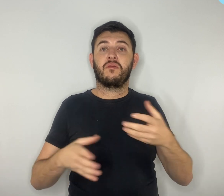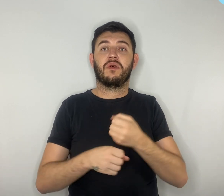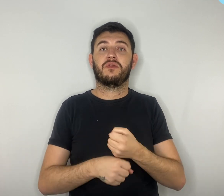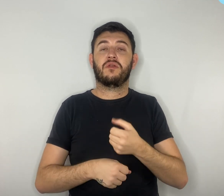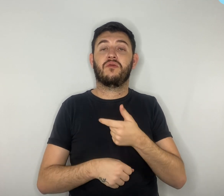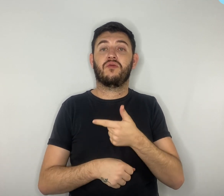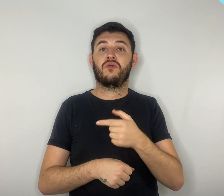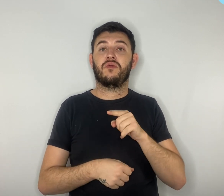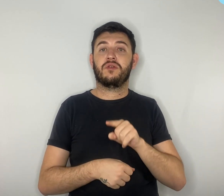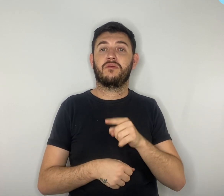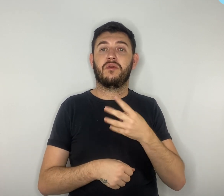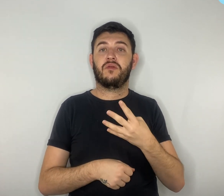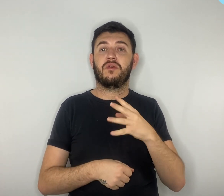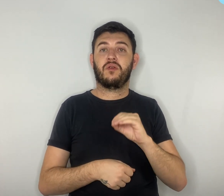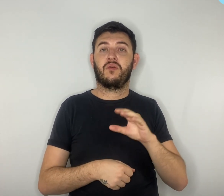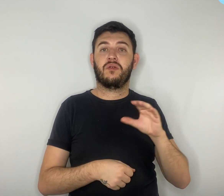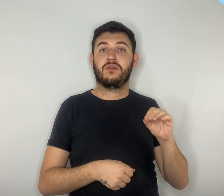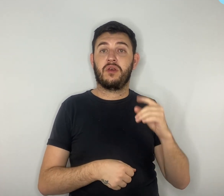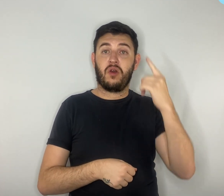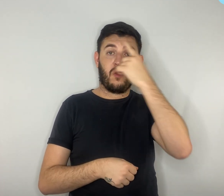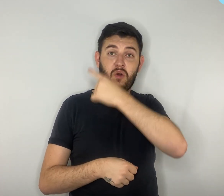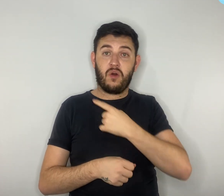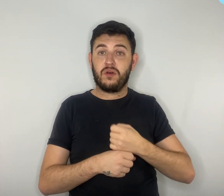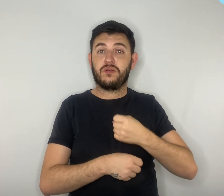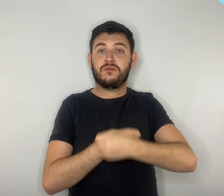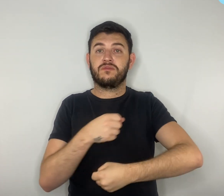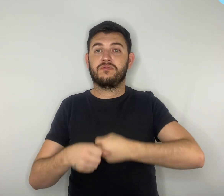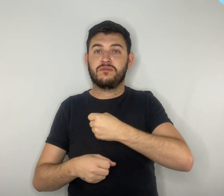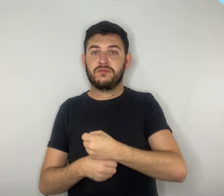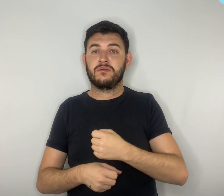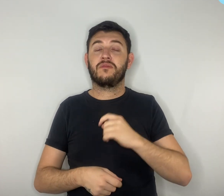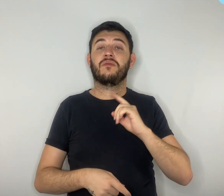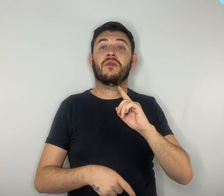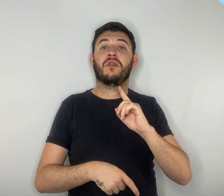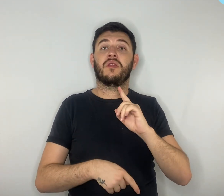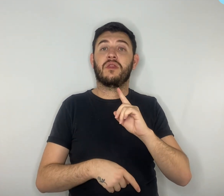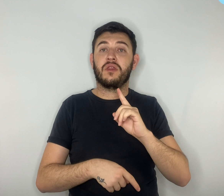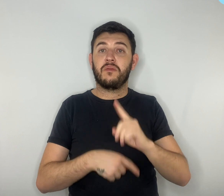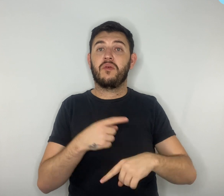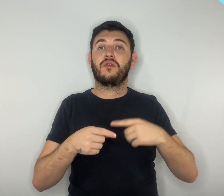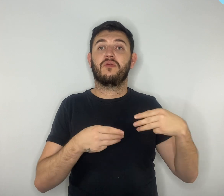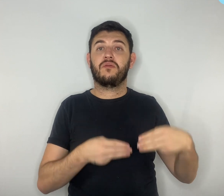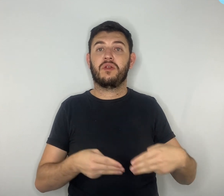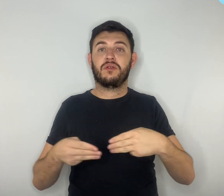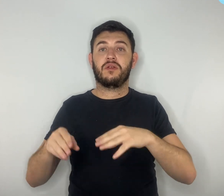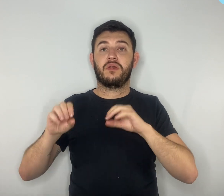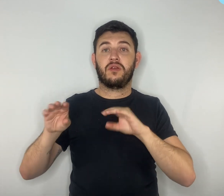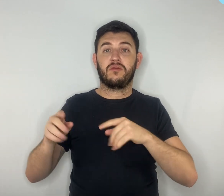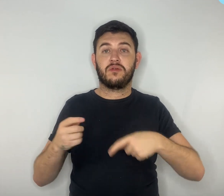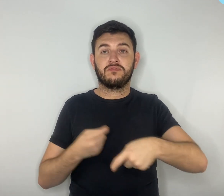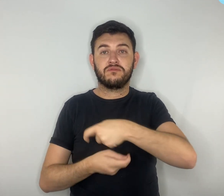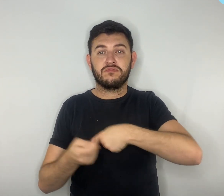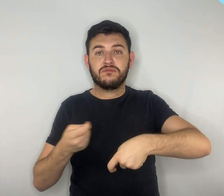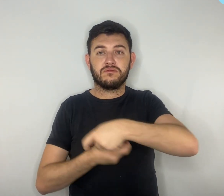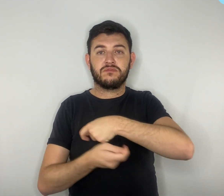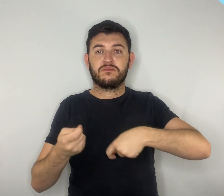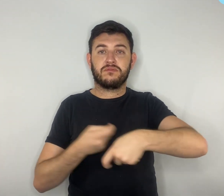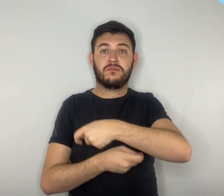anuais, após negociação com o Ministério da Educação. A proposta anterior da